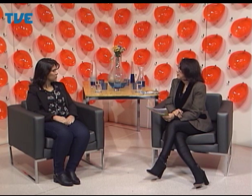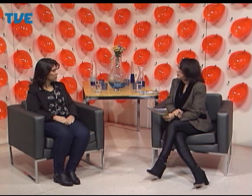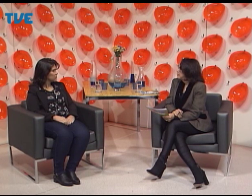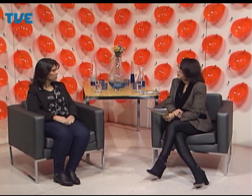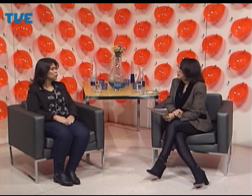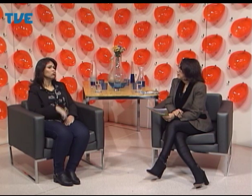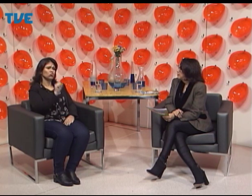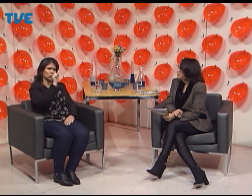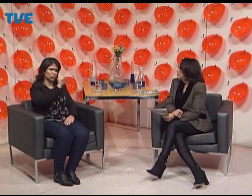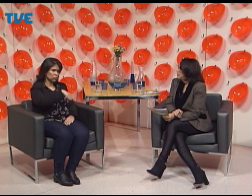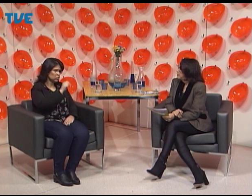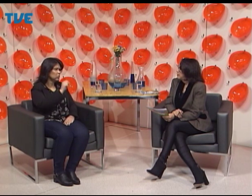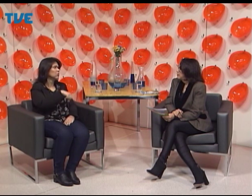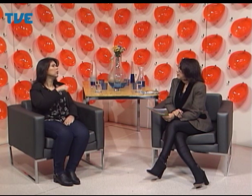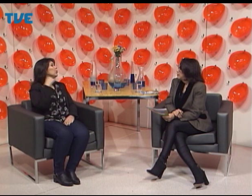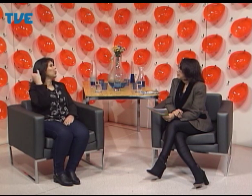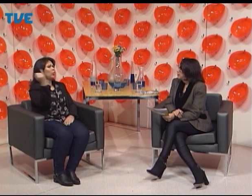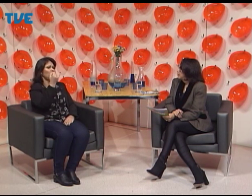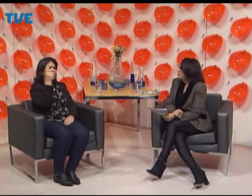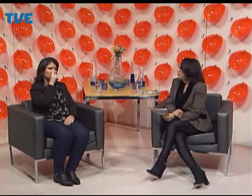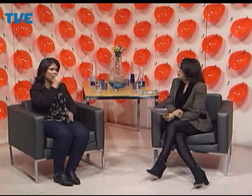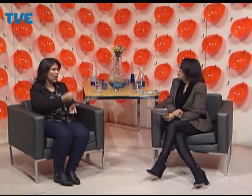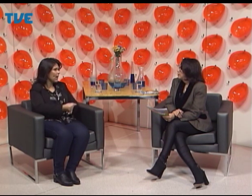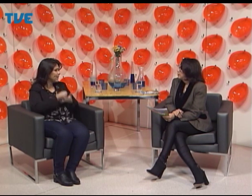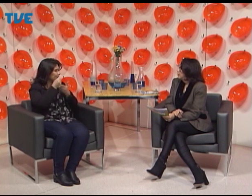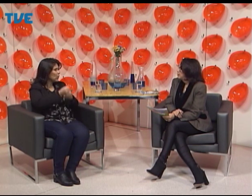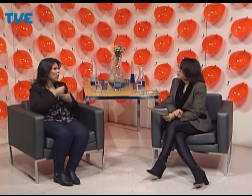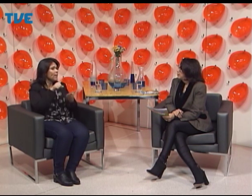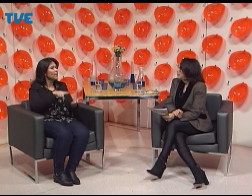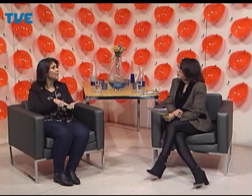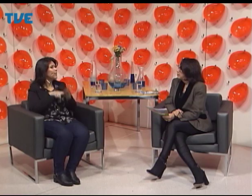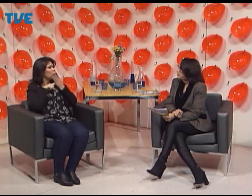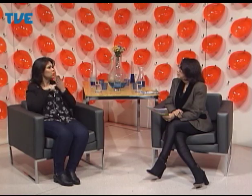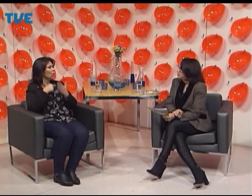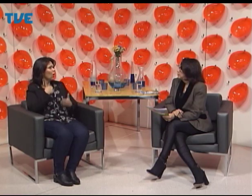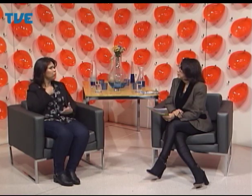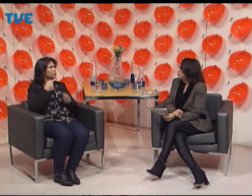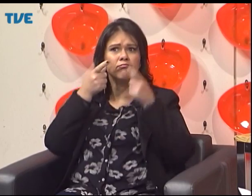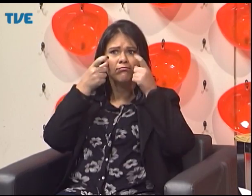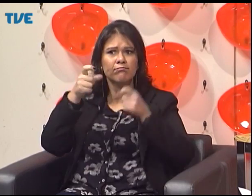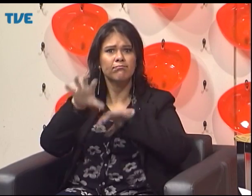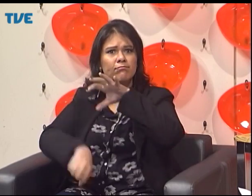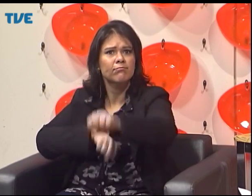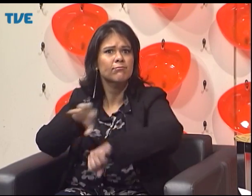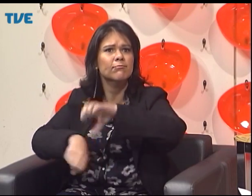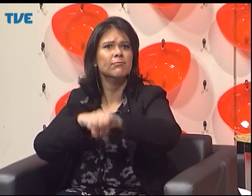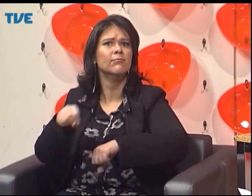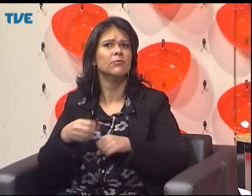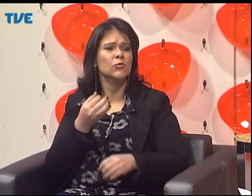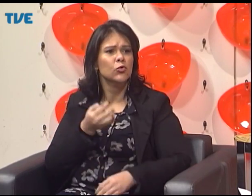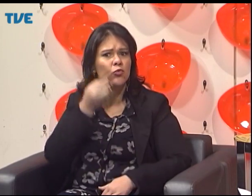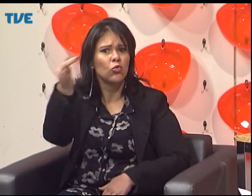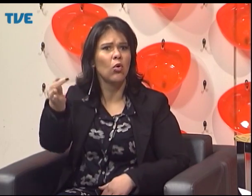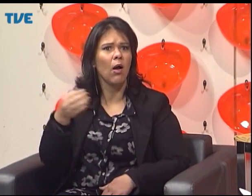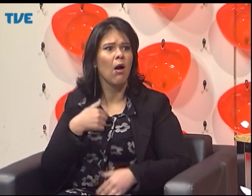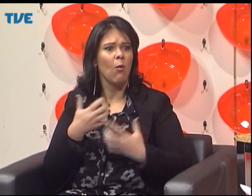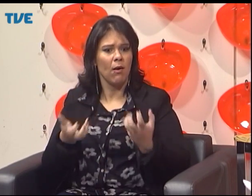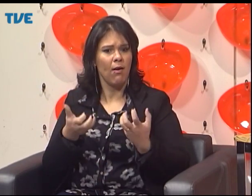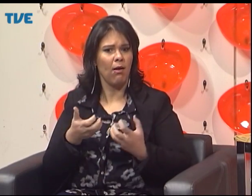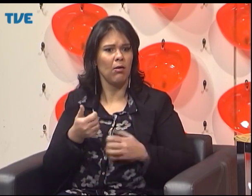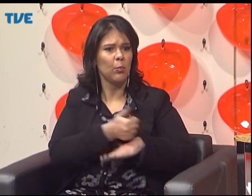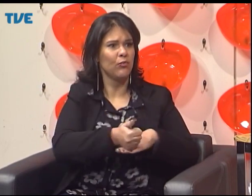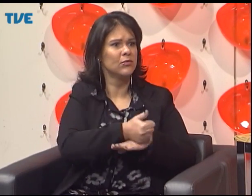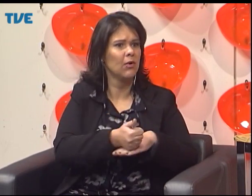Patrícia? Sim, sim, muito importante. Os pais são as primeiras pessoas